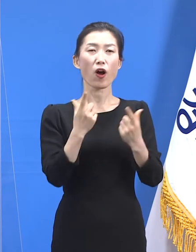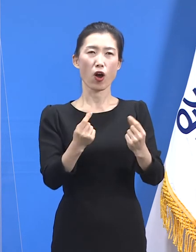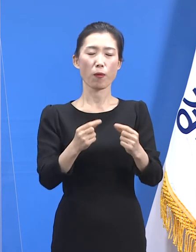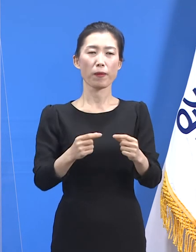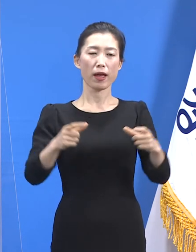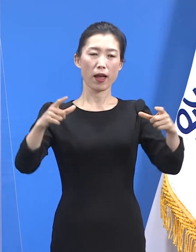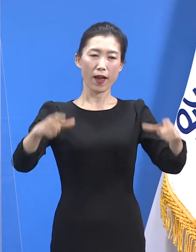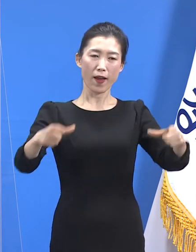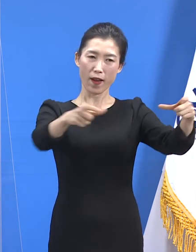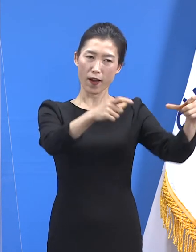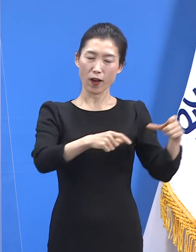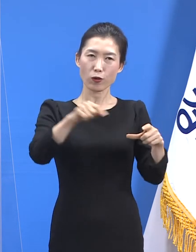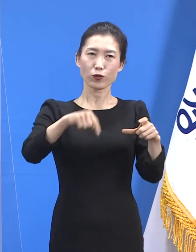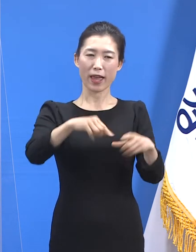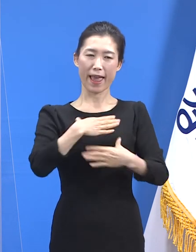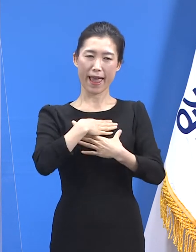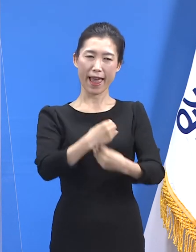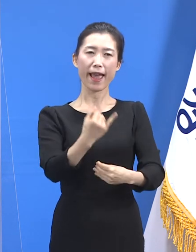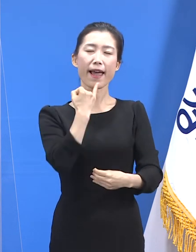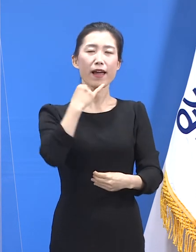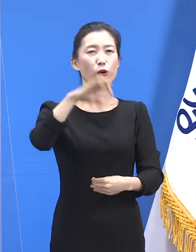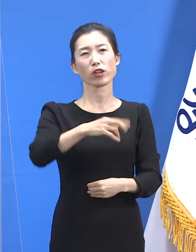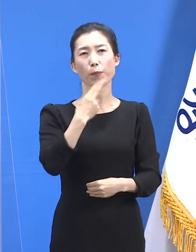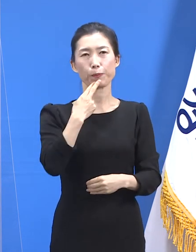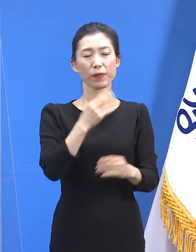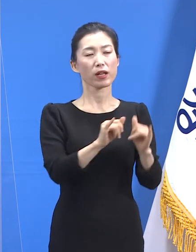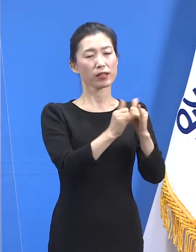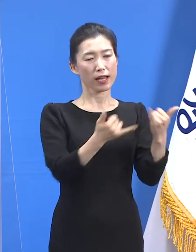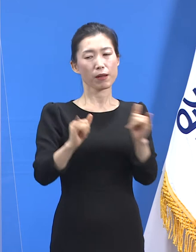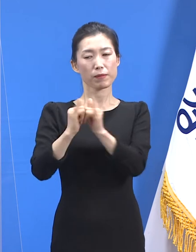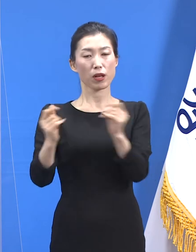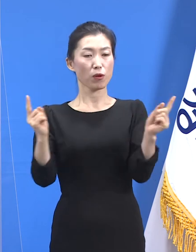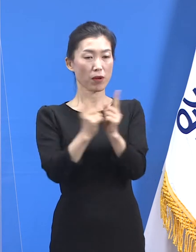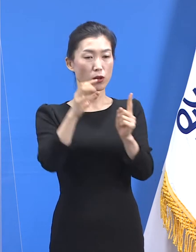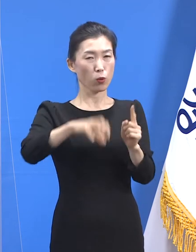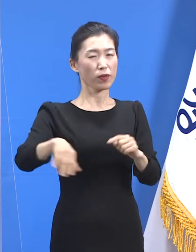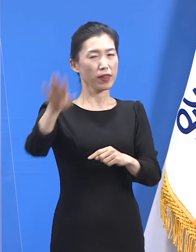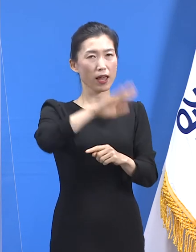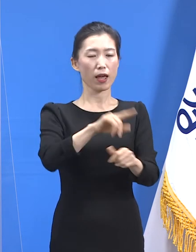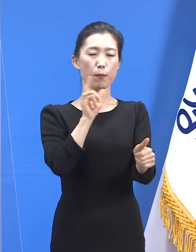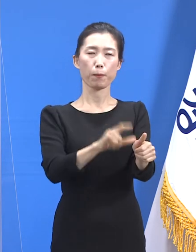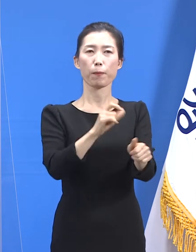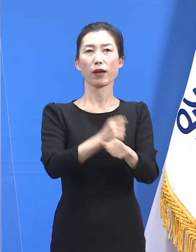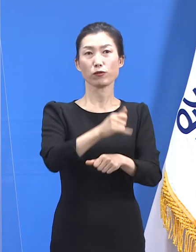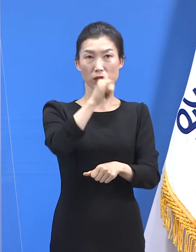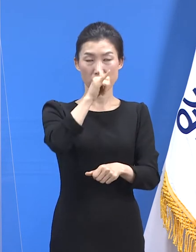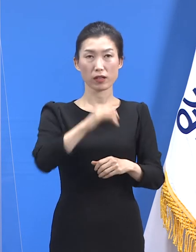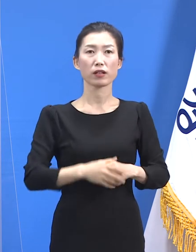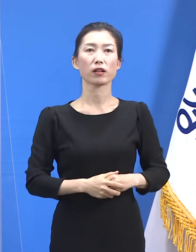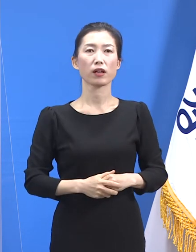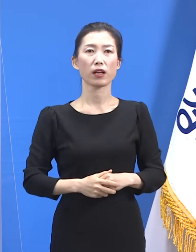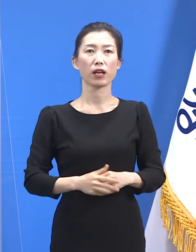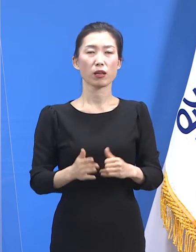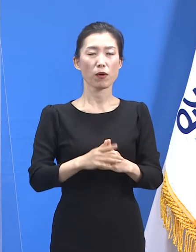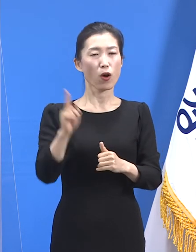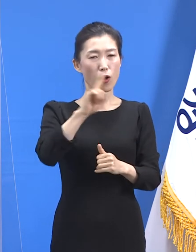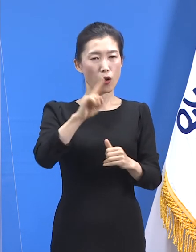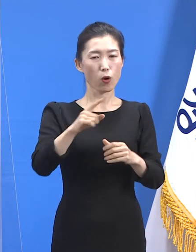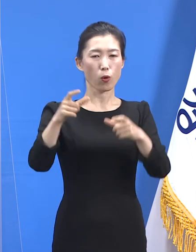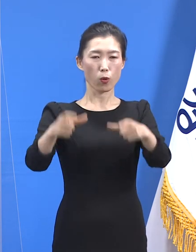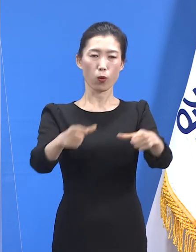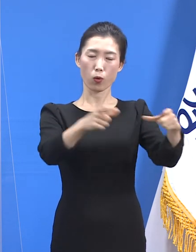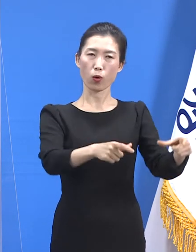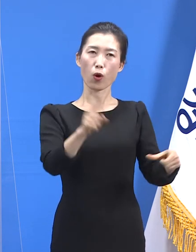공간은 없습니다. 사람과 사람이 만나는 모든 공간에 감염이 유입될 수 있습니다. 어떤 공간 내로